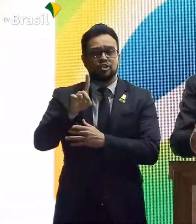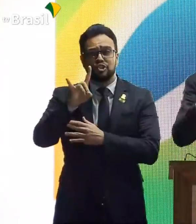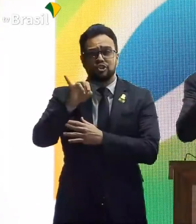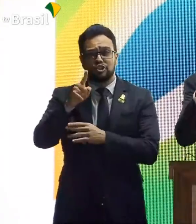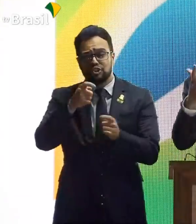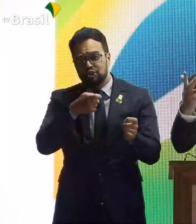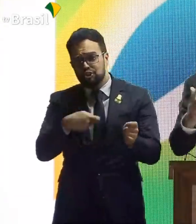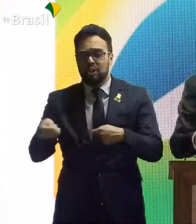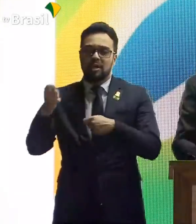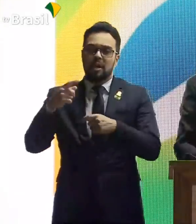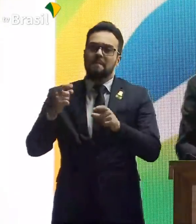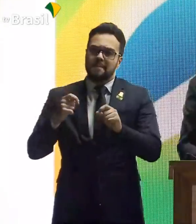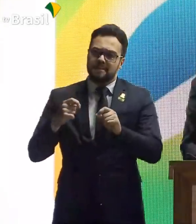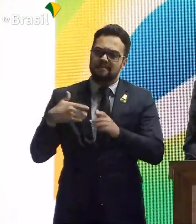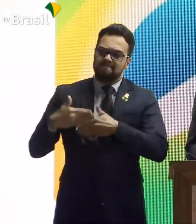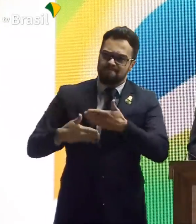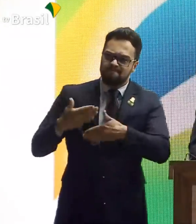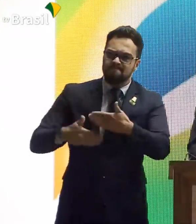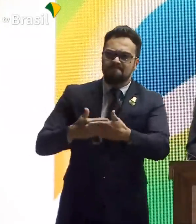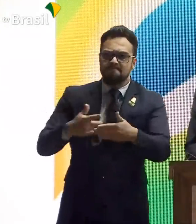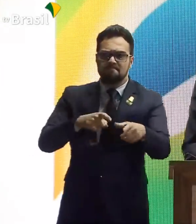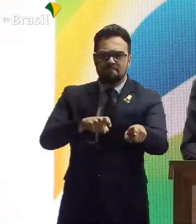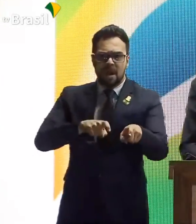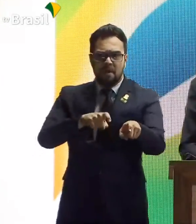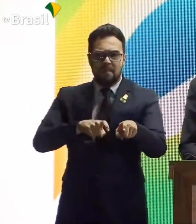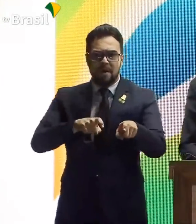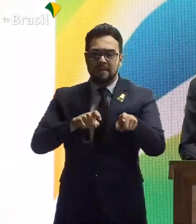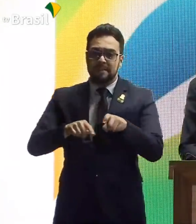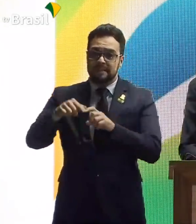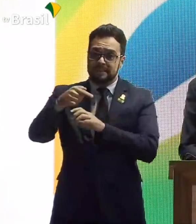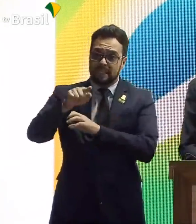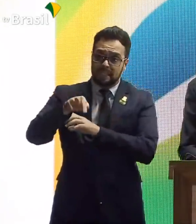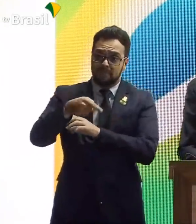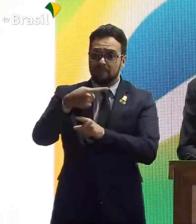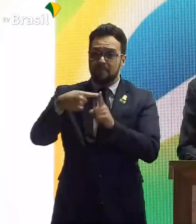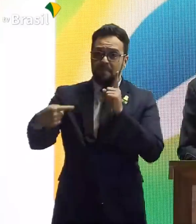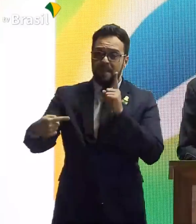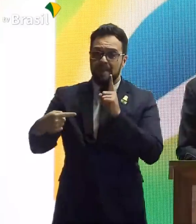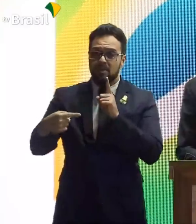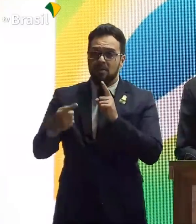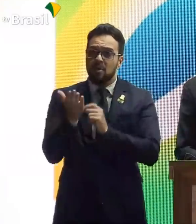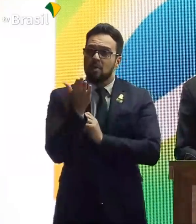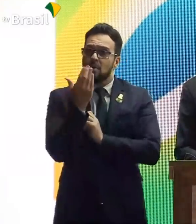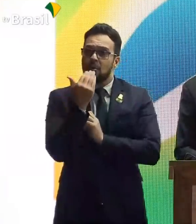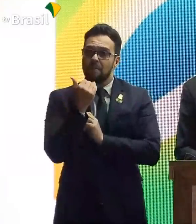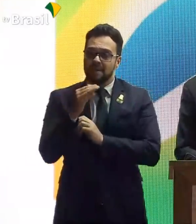senhores do campo e de outros países também, 7,5 de toneladas de comida.